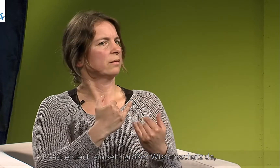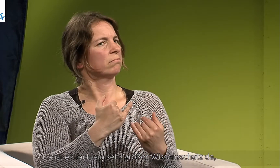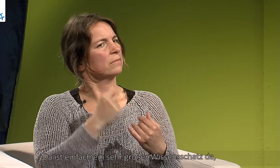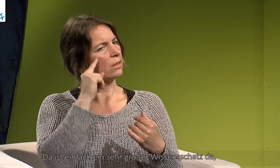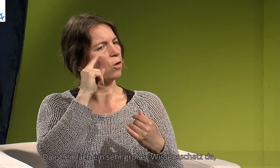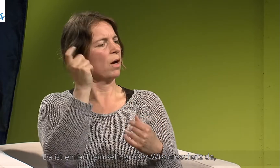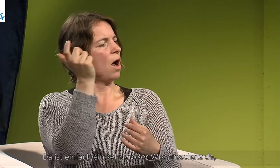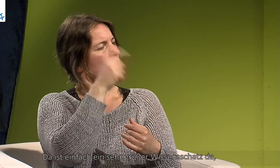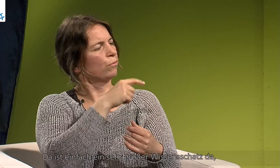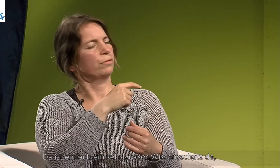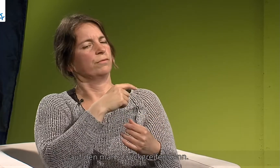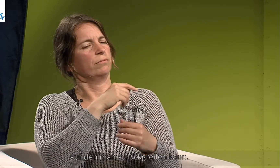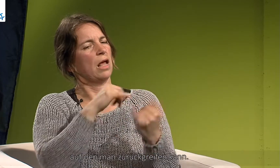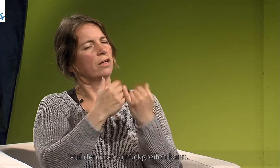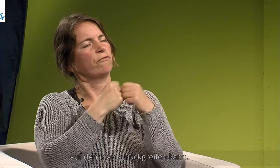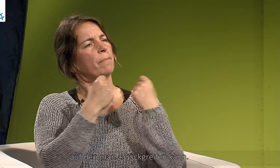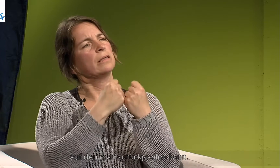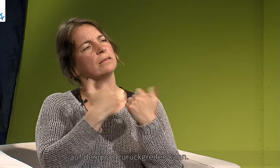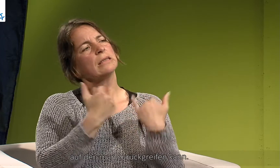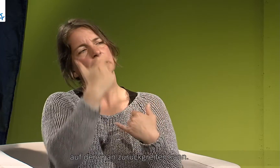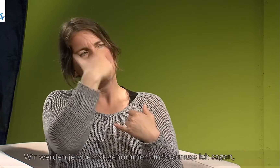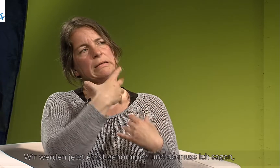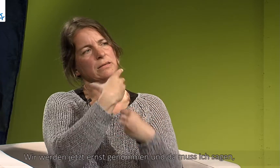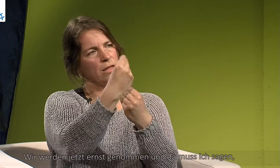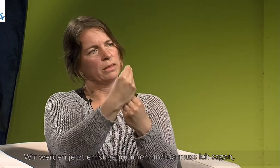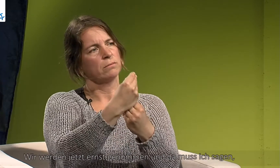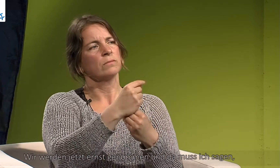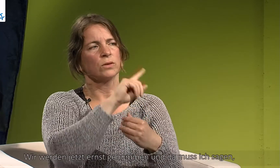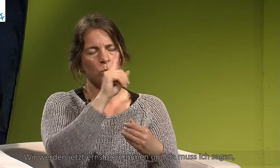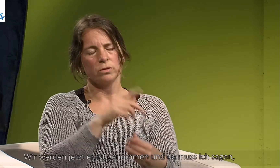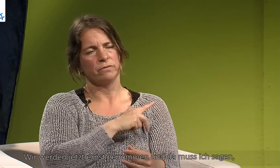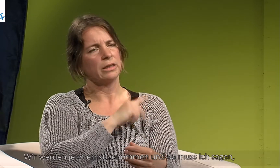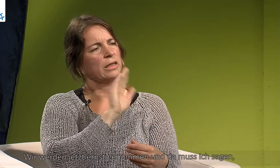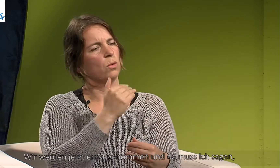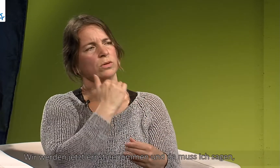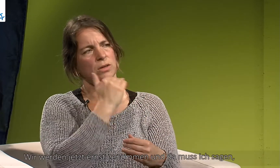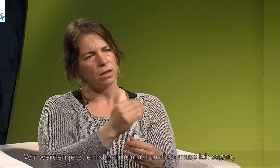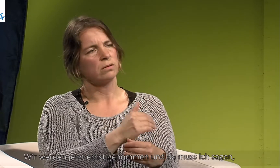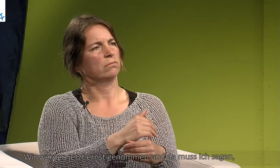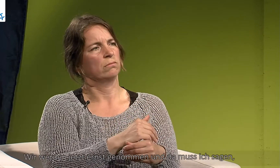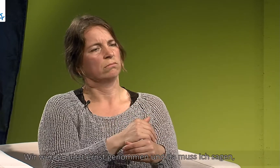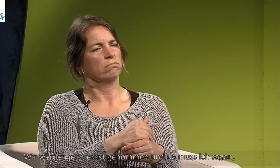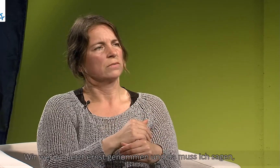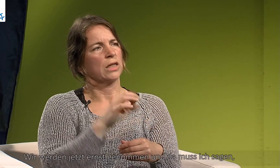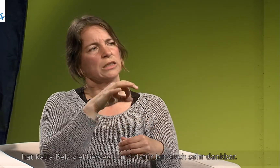Wissensschatz da, auf den man zurückgreifen kann. Und wir werden einfach jetzt ernst genommen und da muss ich auch sagen,